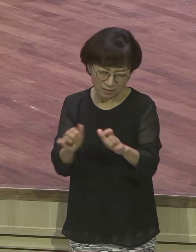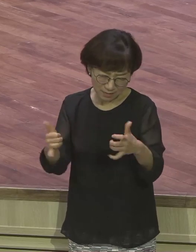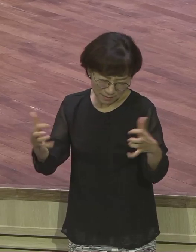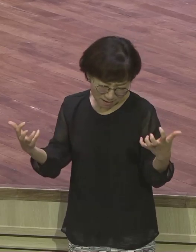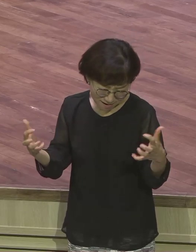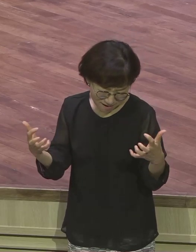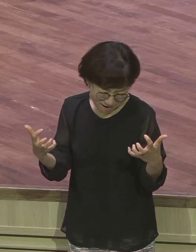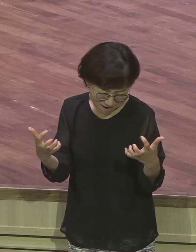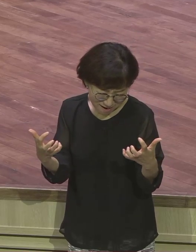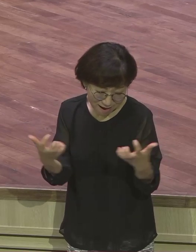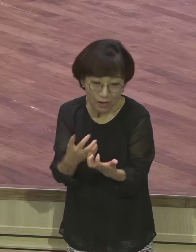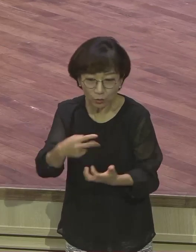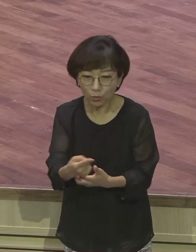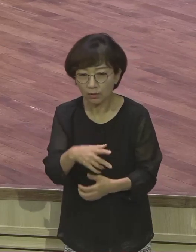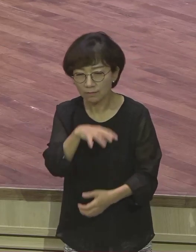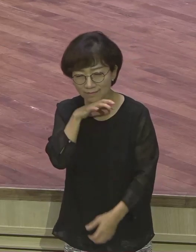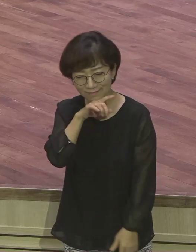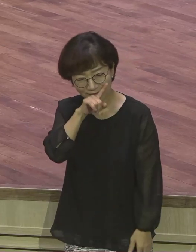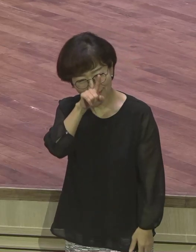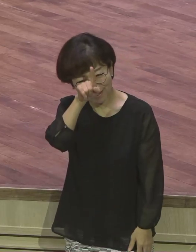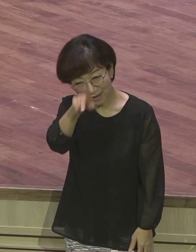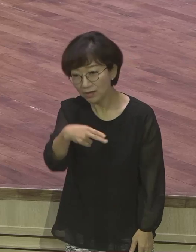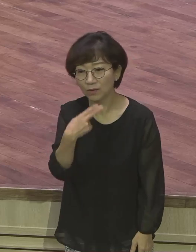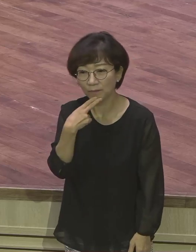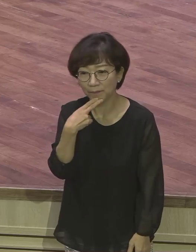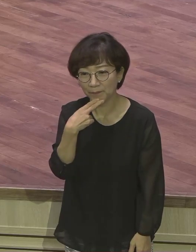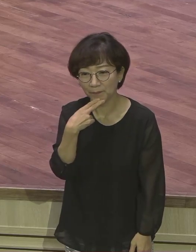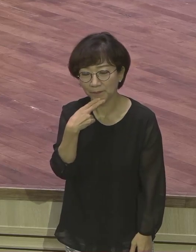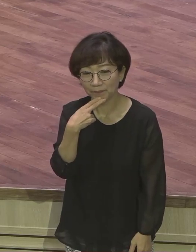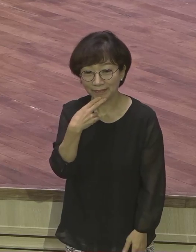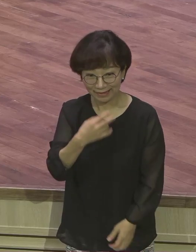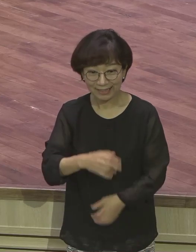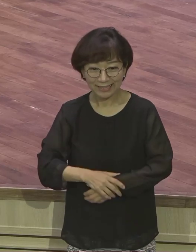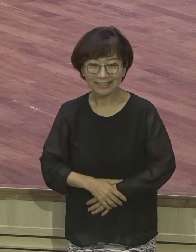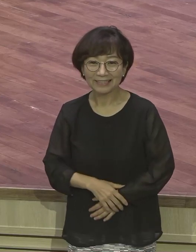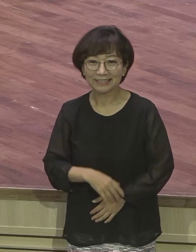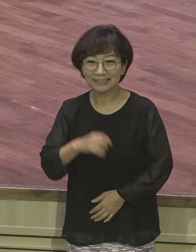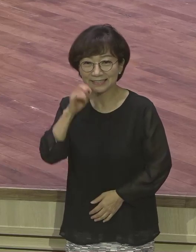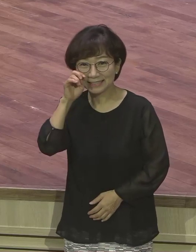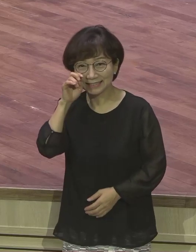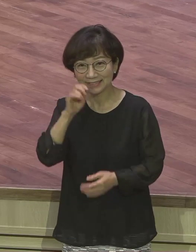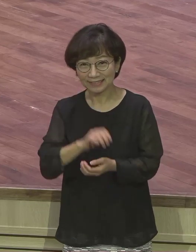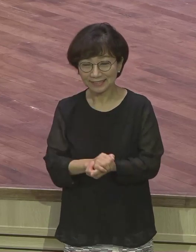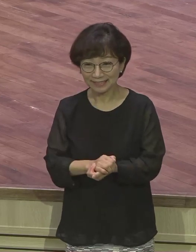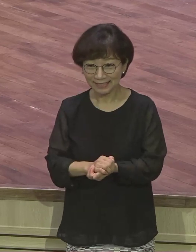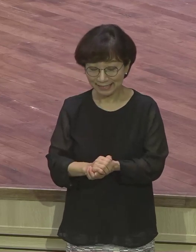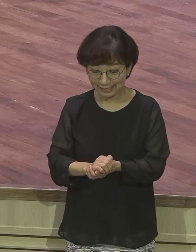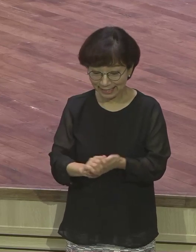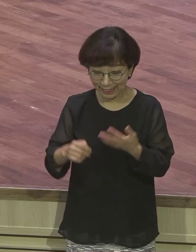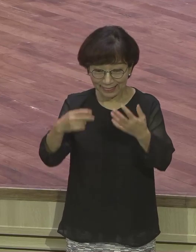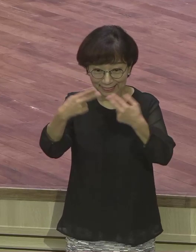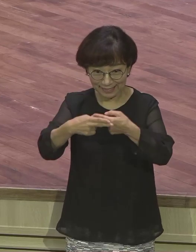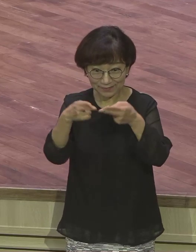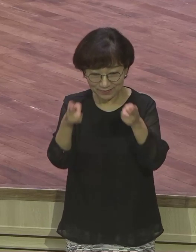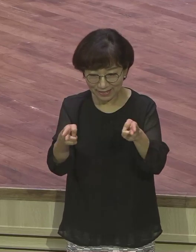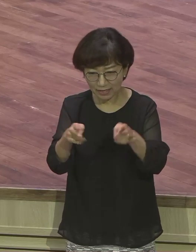상임위원회에서요. 이 인프라가 얼마나 많아요. 단합방이 엄청납니다. 태양아보고. 쫙쫙 뭐 말투, 뭐